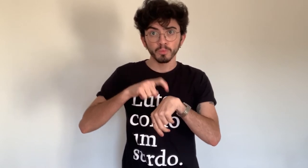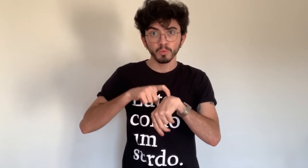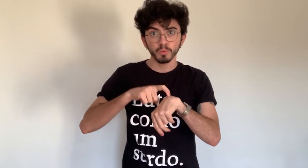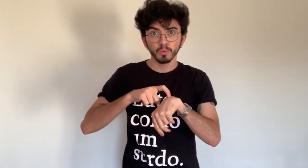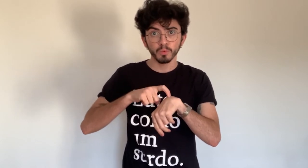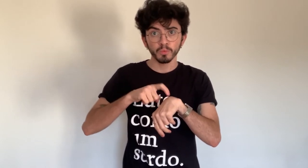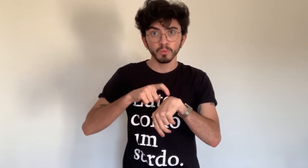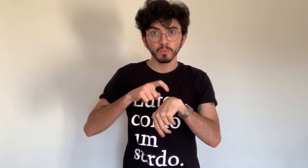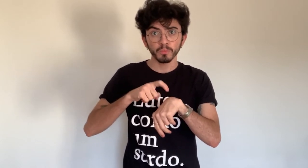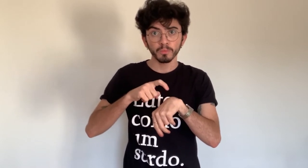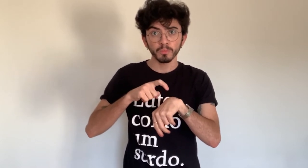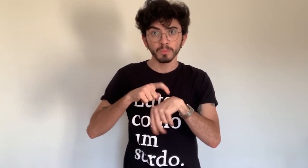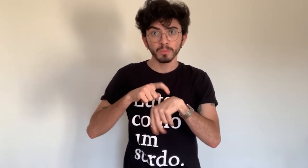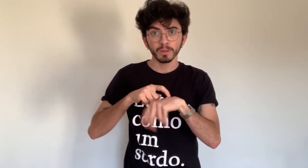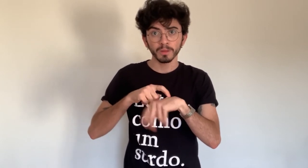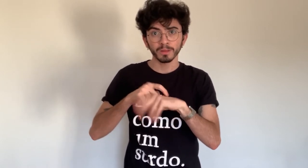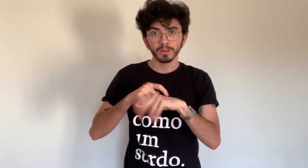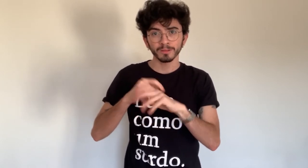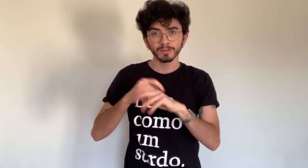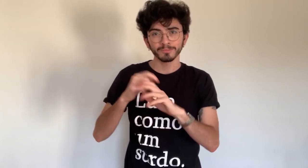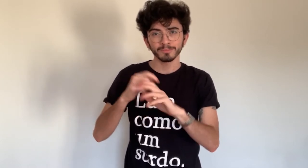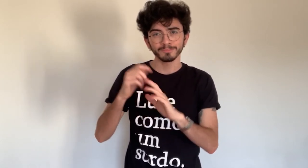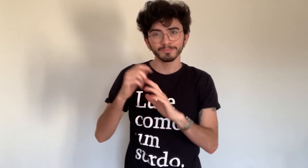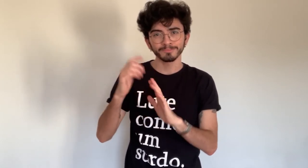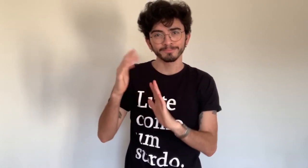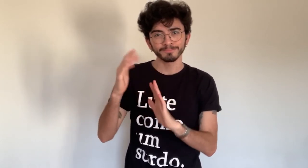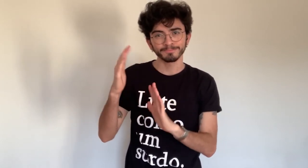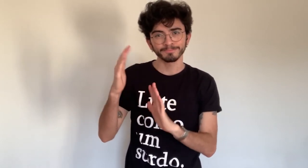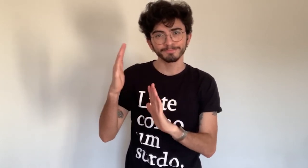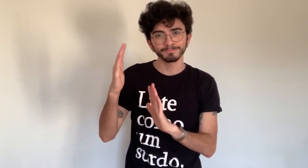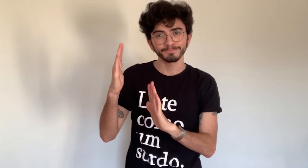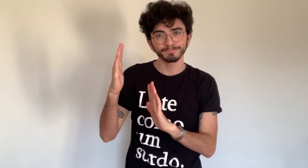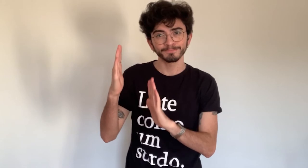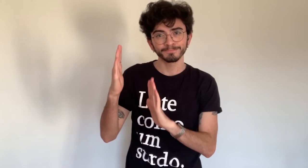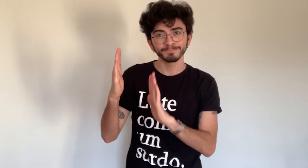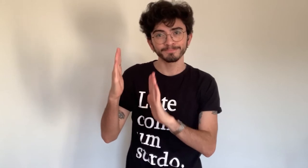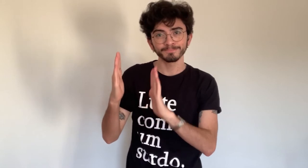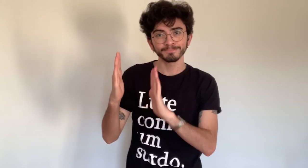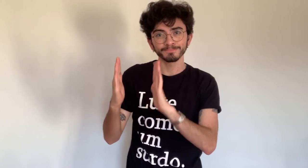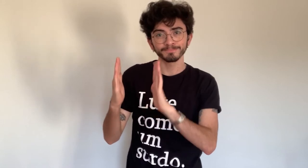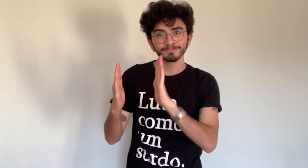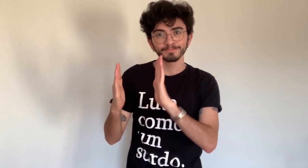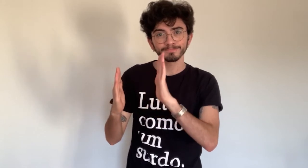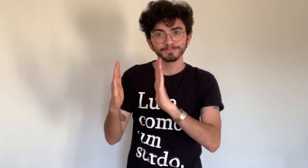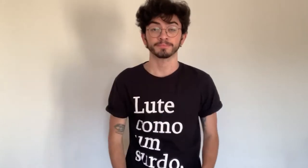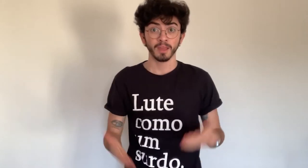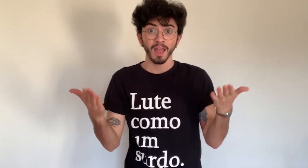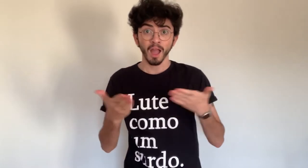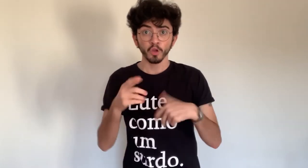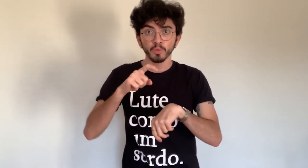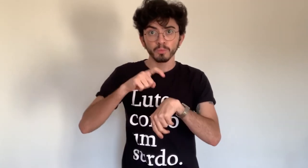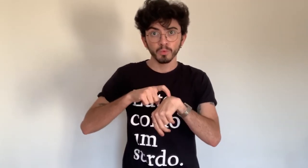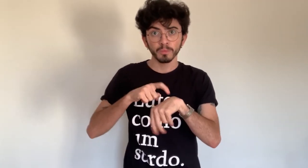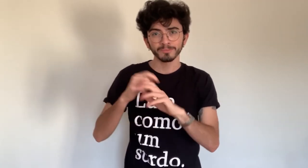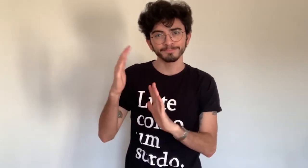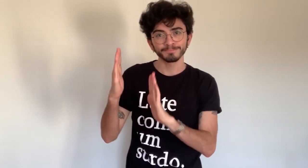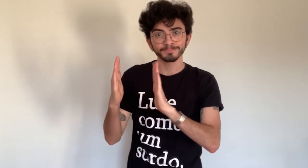bigode, barba e uma camisa preta. Luto como um surdo. Ele fala em Libras. Bom, nesse momento, eu